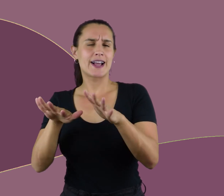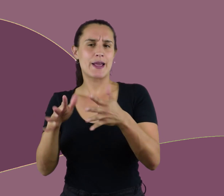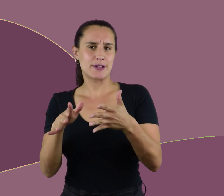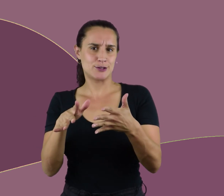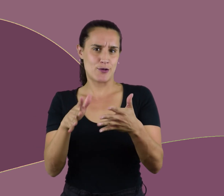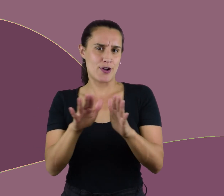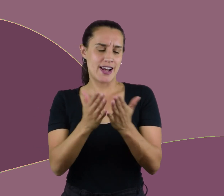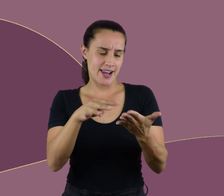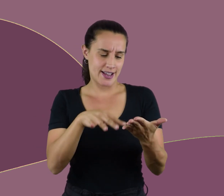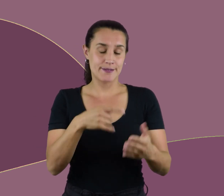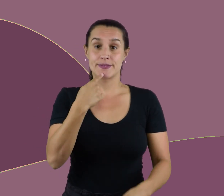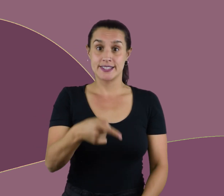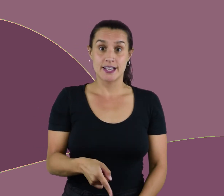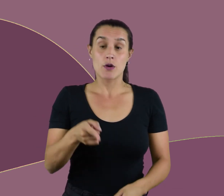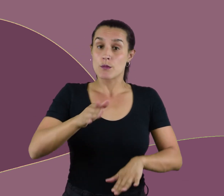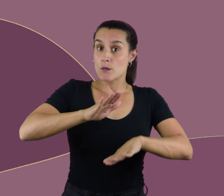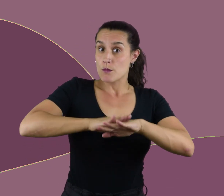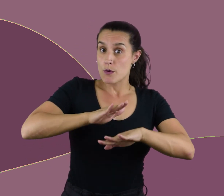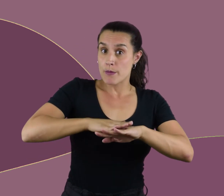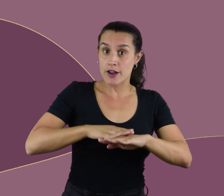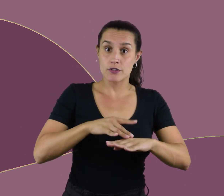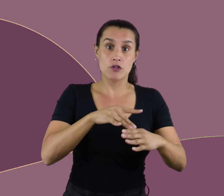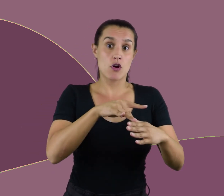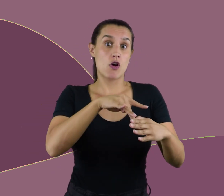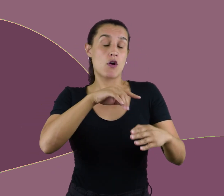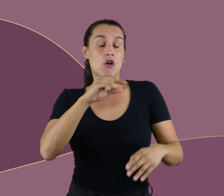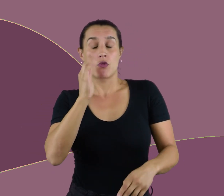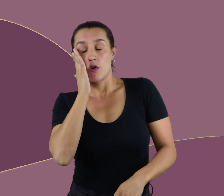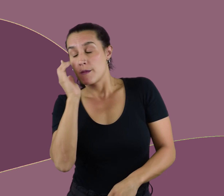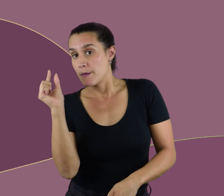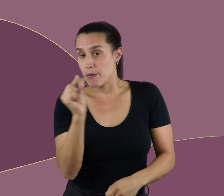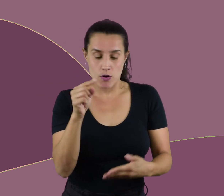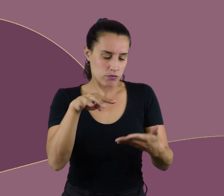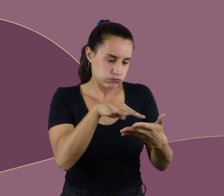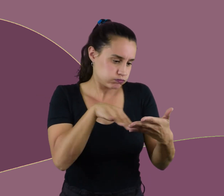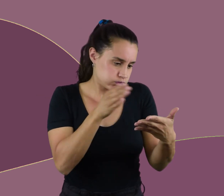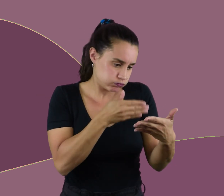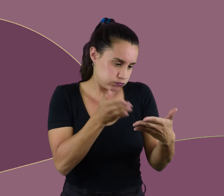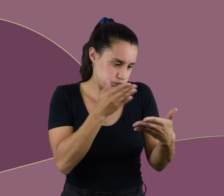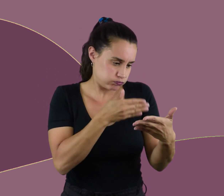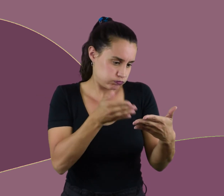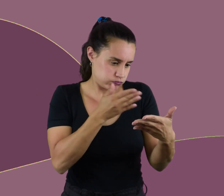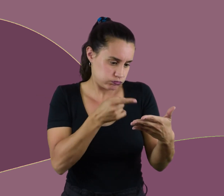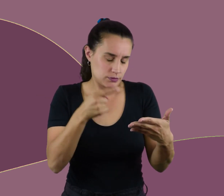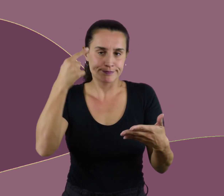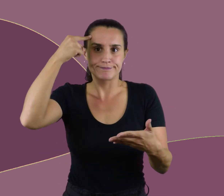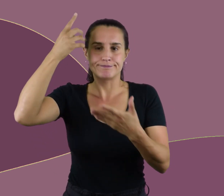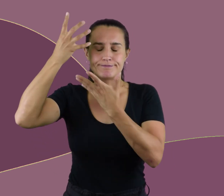dormir y del mucho leer, se le secó el cerebro, de manera que vino a perder el juicio. ¿Crees que la